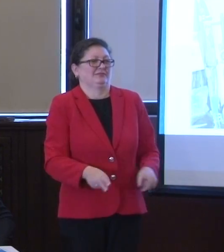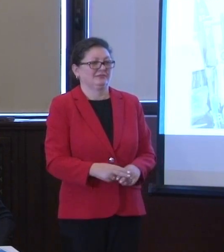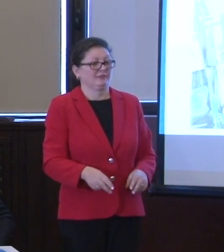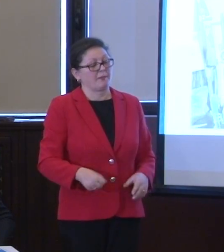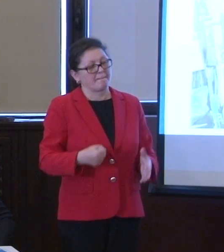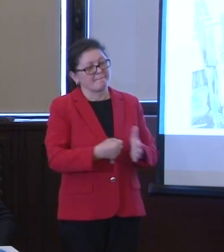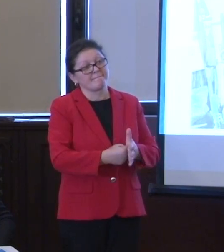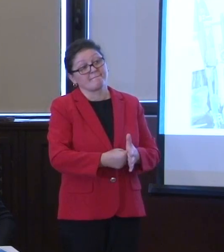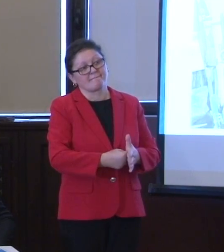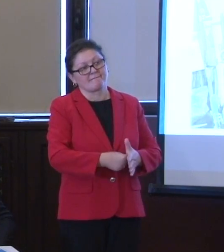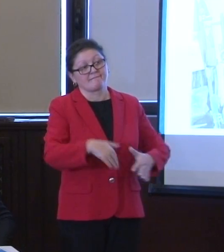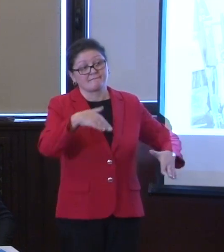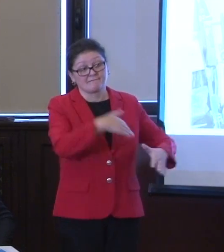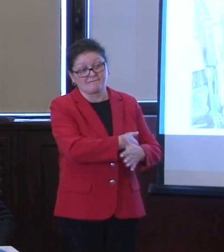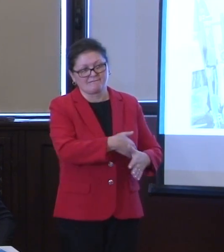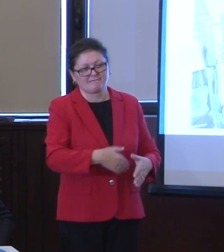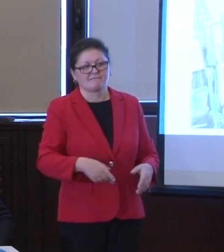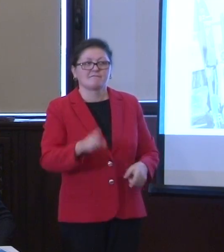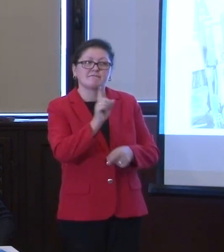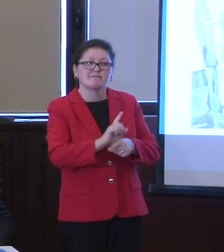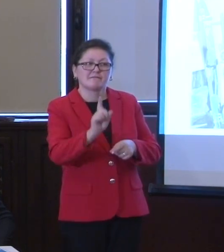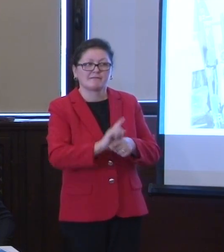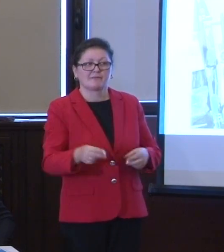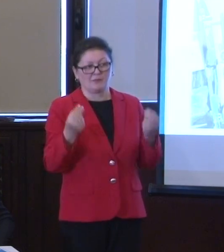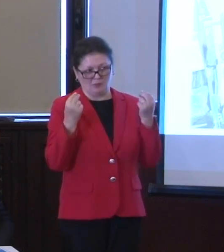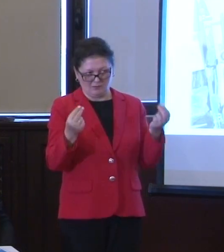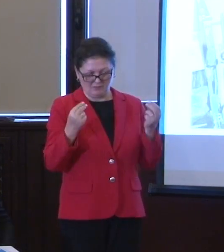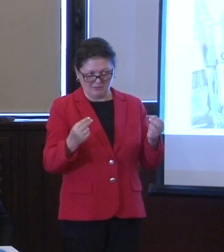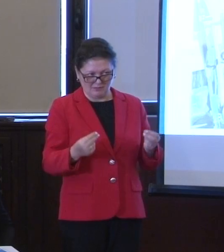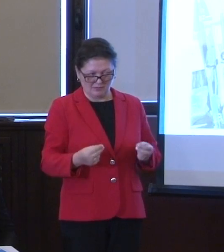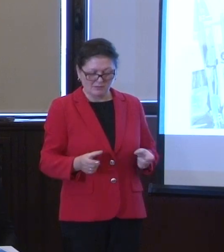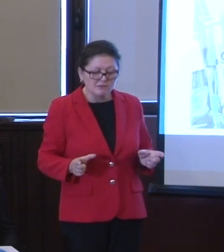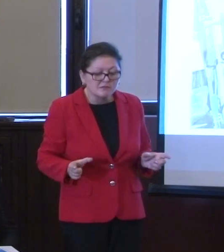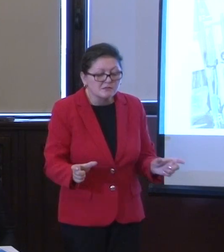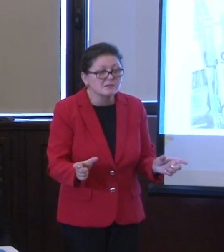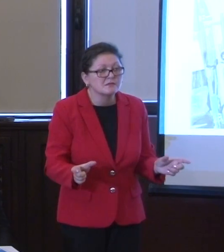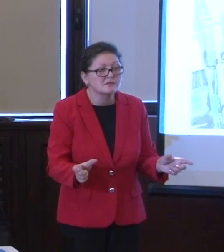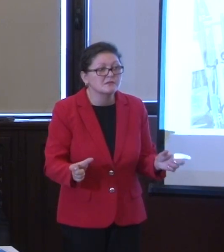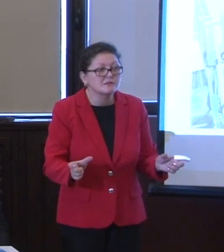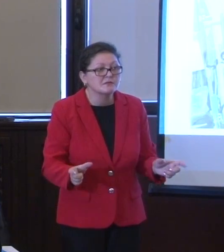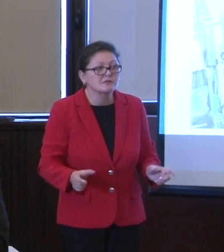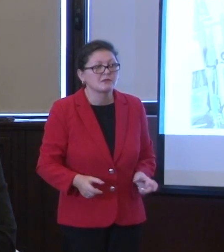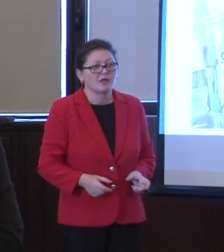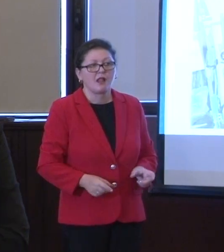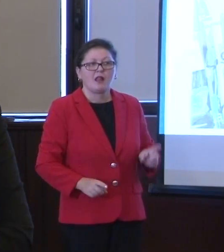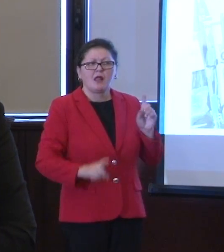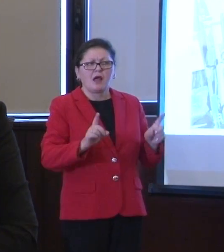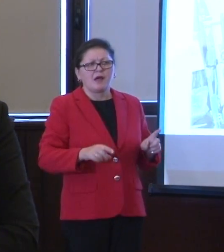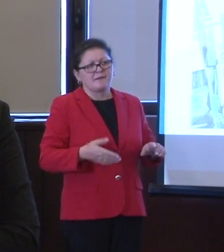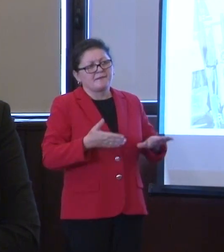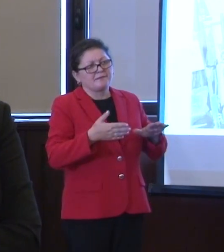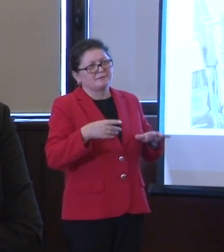până la urmă, dacă facem lucruri bune, și aici mă învinuiesc și pe bune, trebuie să le apărăm. Când vine pila nu știu cine,